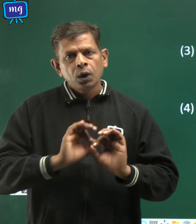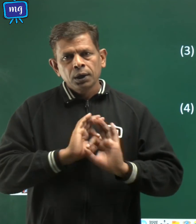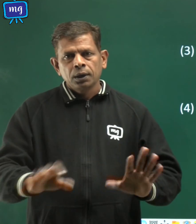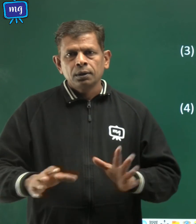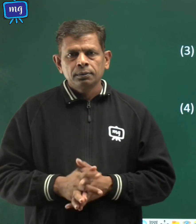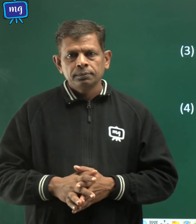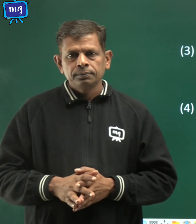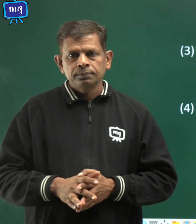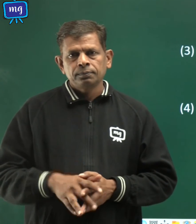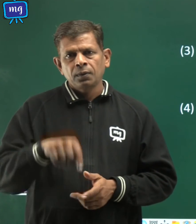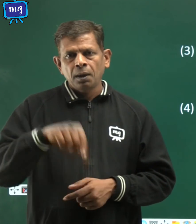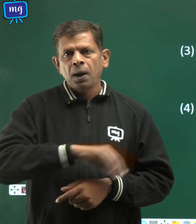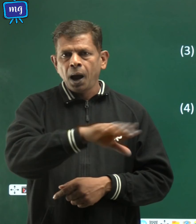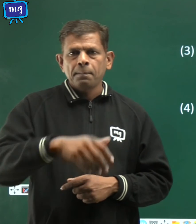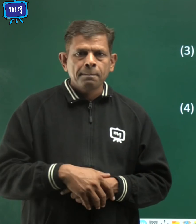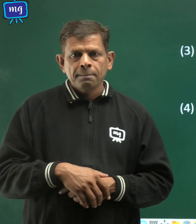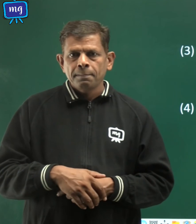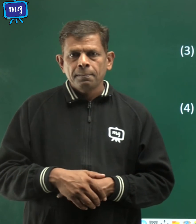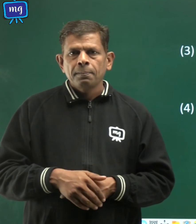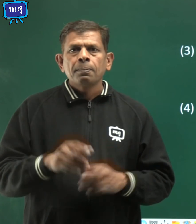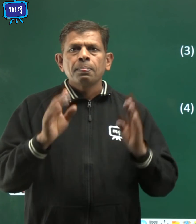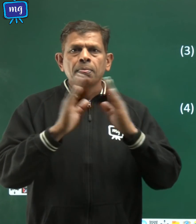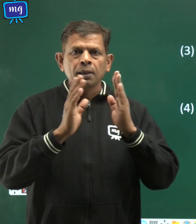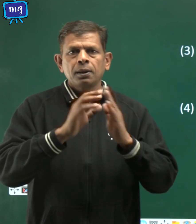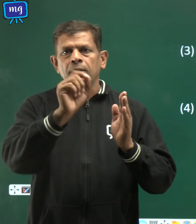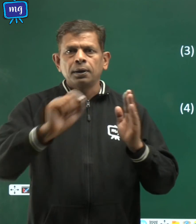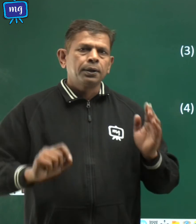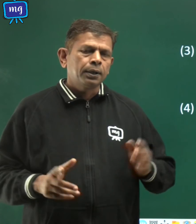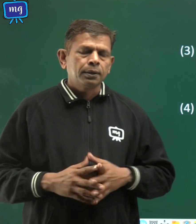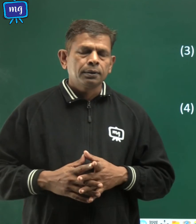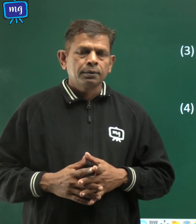लिये हैं अब आप ग्रहकारे करेंगे